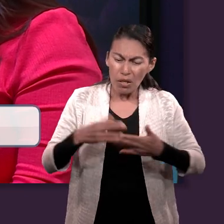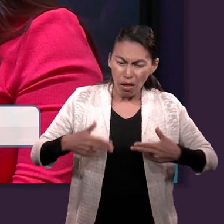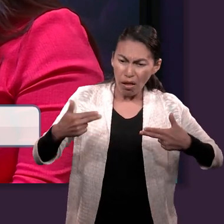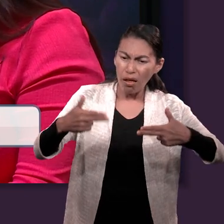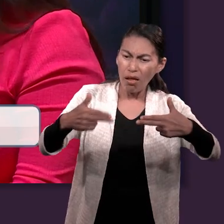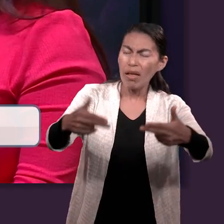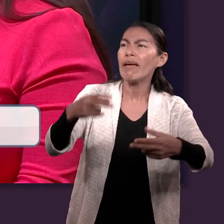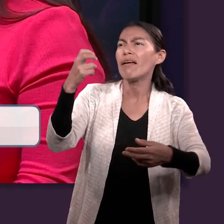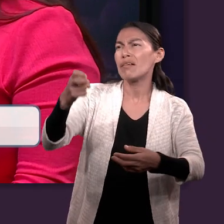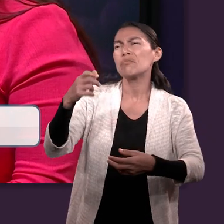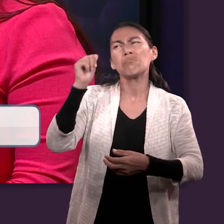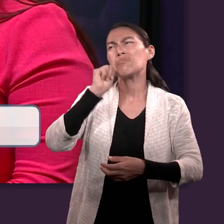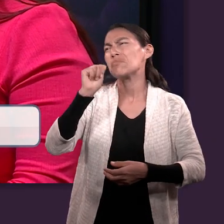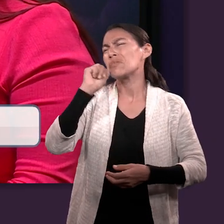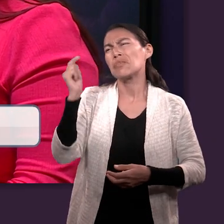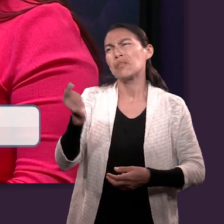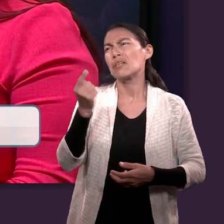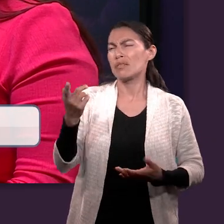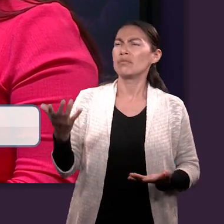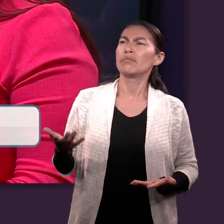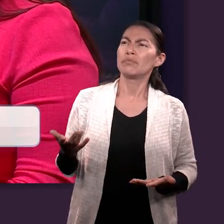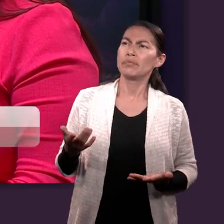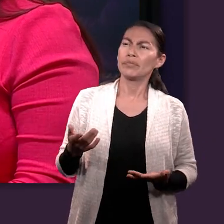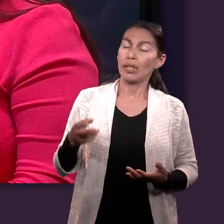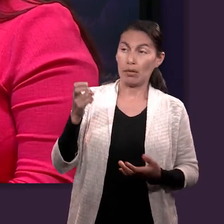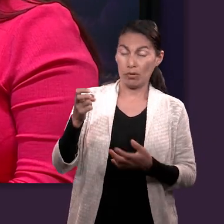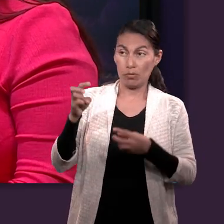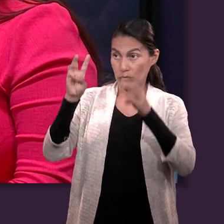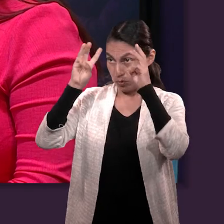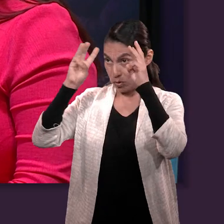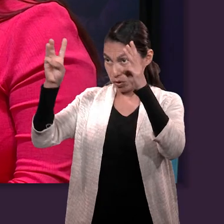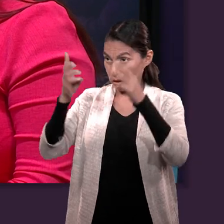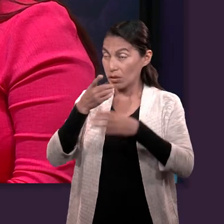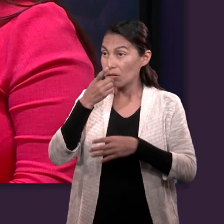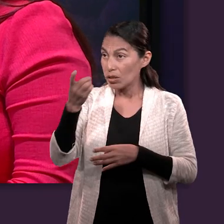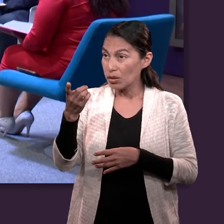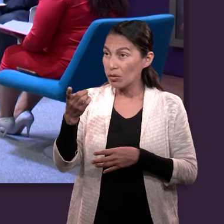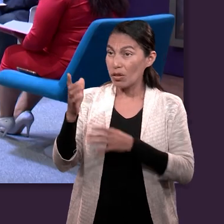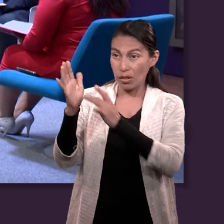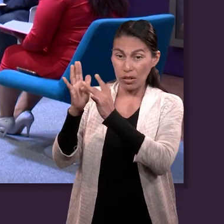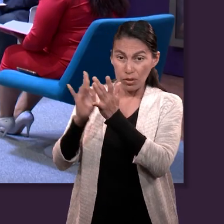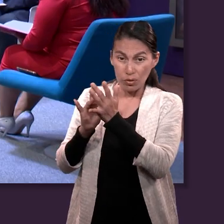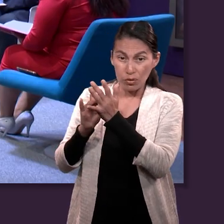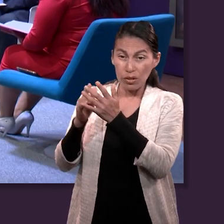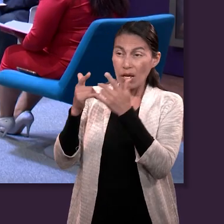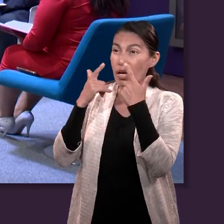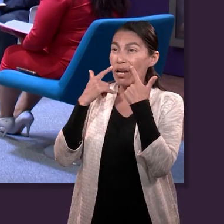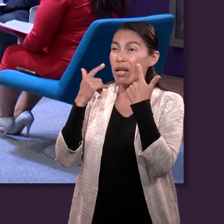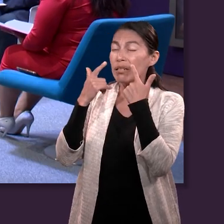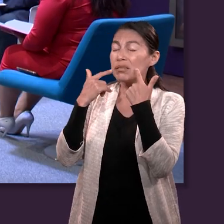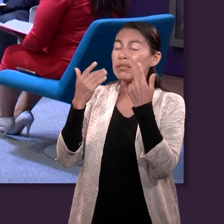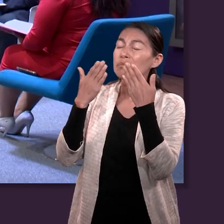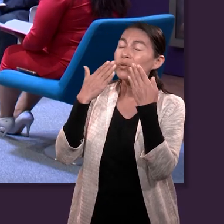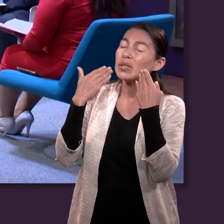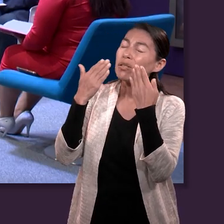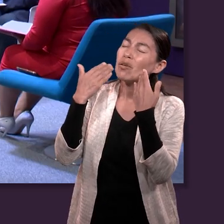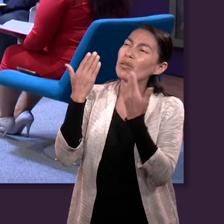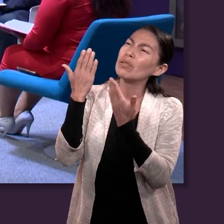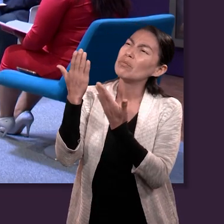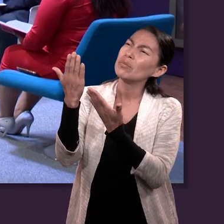por edad para siempre. Entonces, yo creo que aquí es un gran ejemplo de gracia, sobre todo de, pues, eso que vamos a comentar